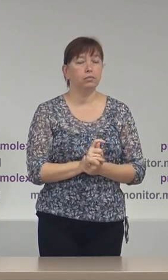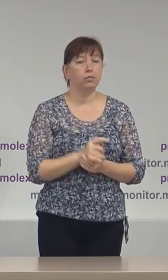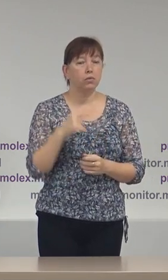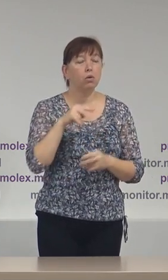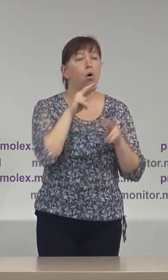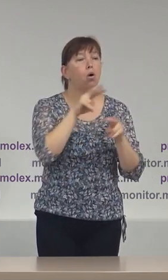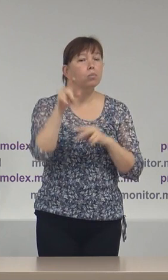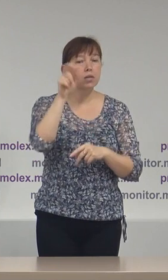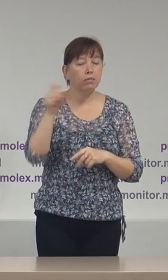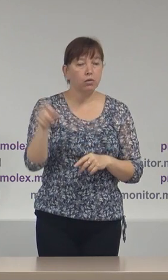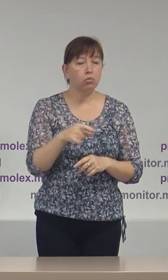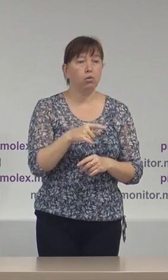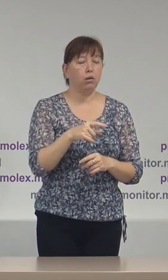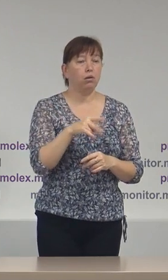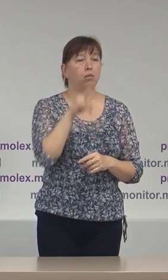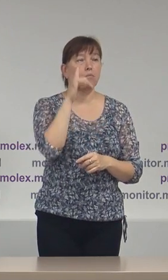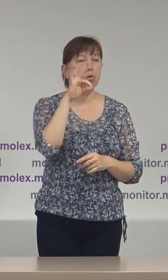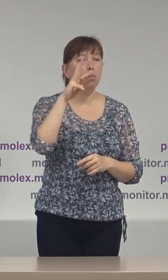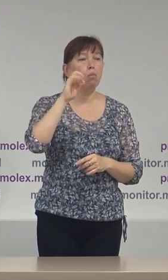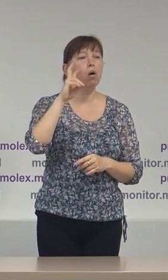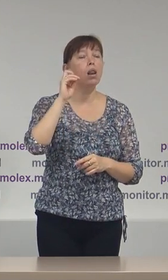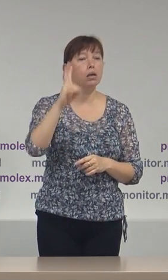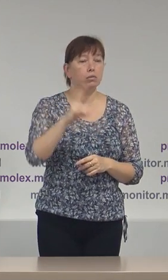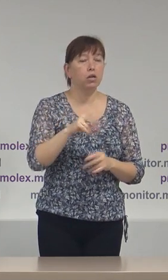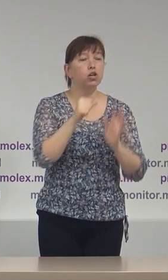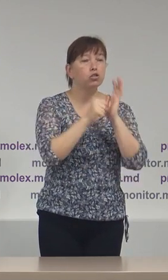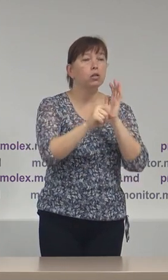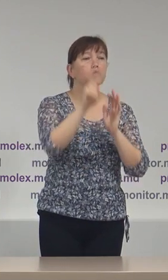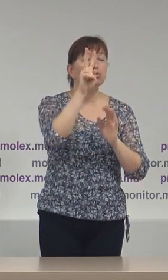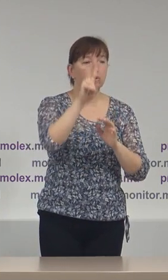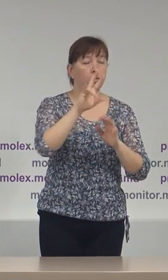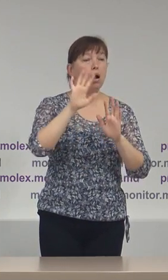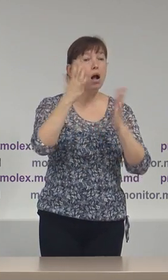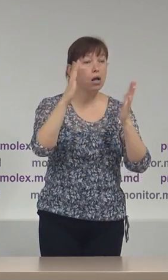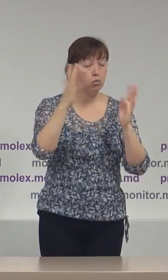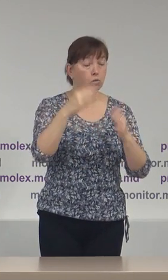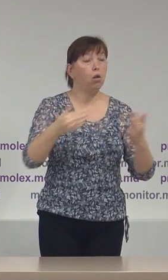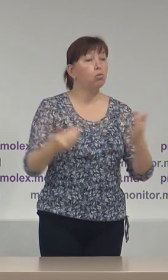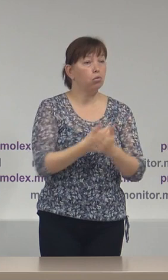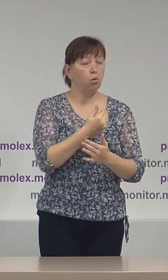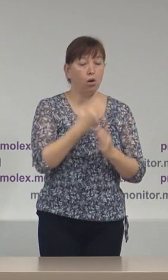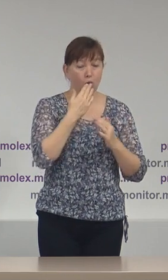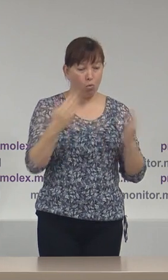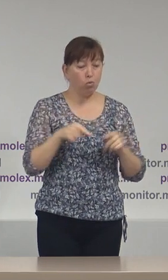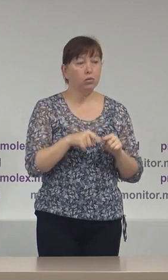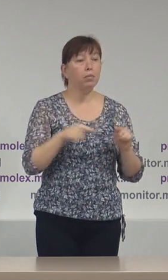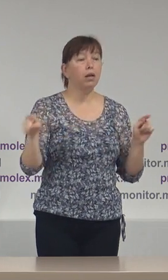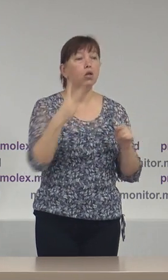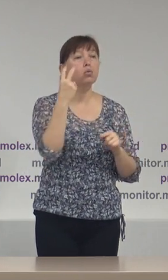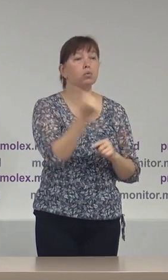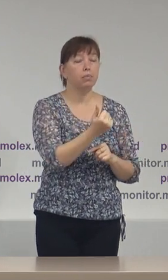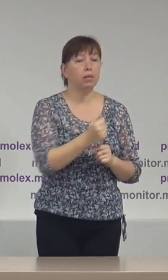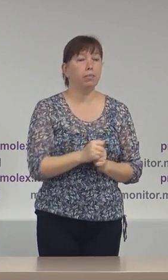Observatorii Promolex au raportat cel puțin 62 cazuri noi în ultimele două săptămâni